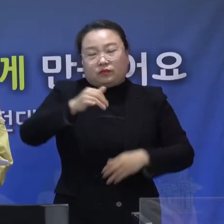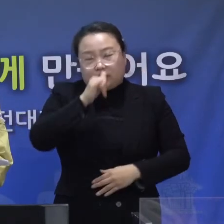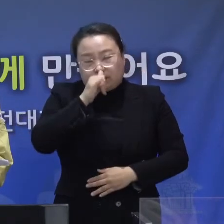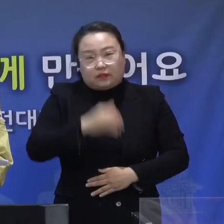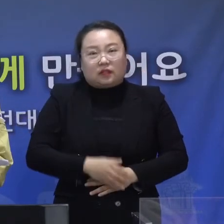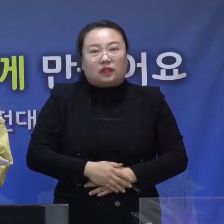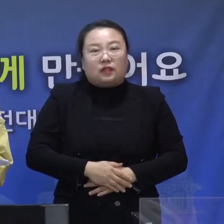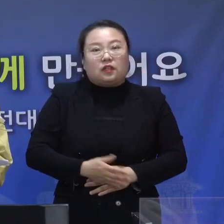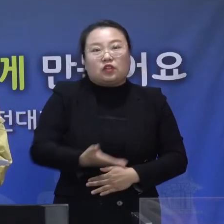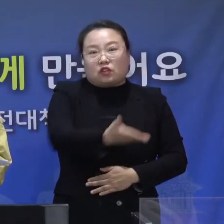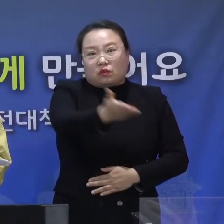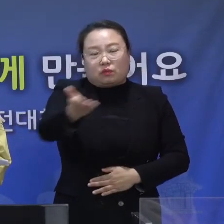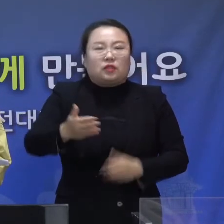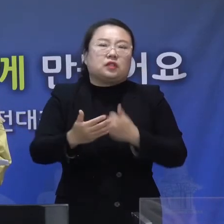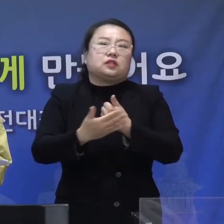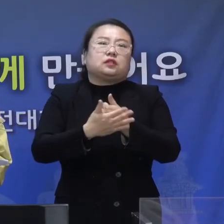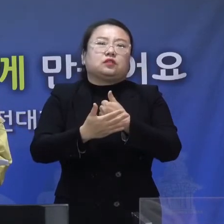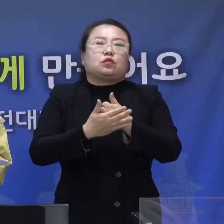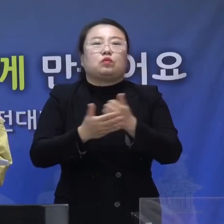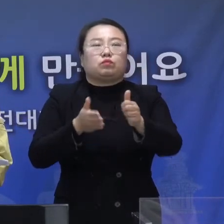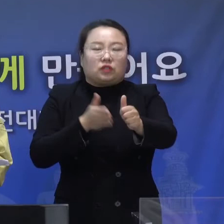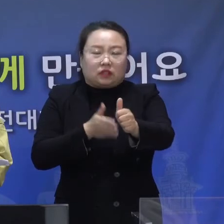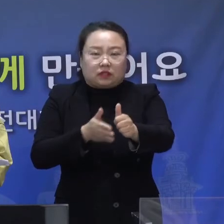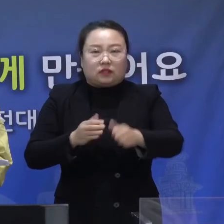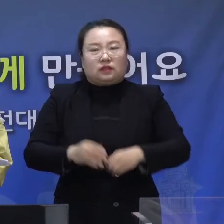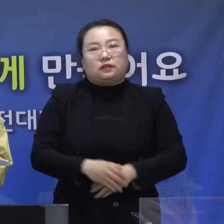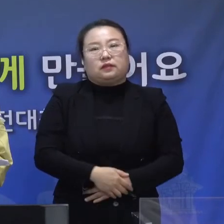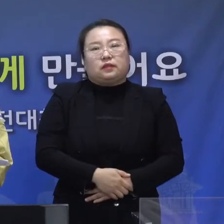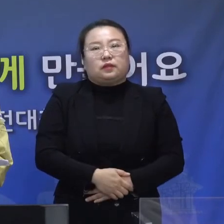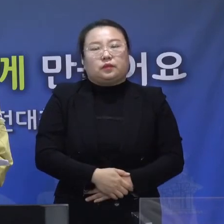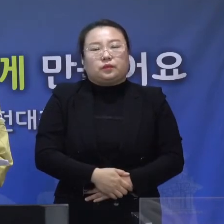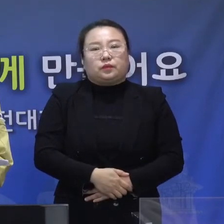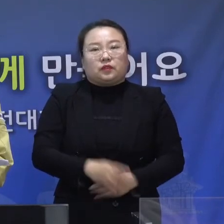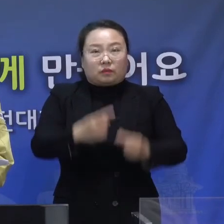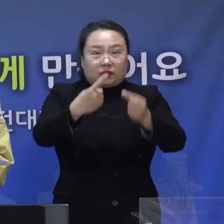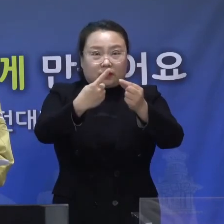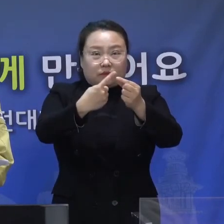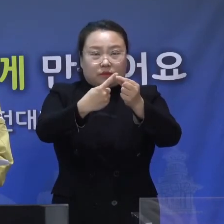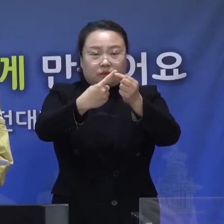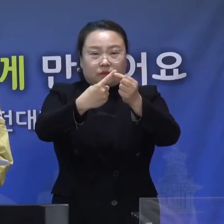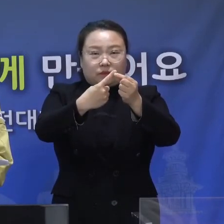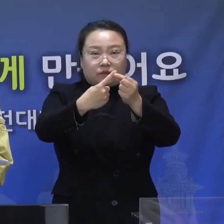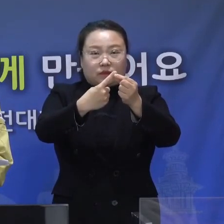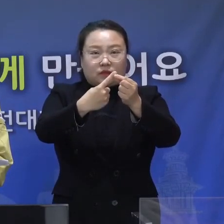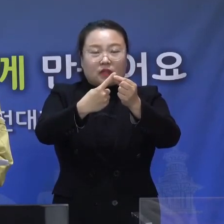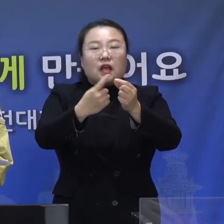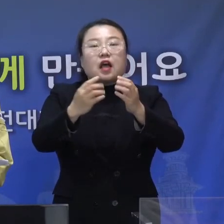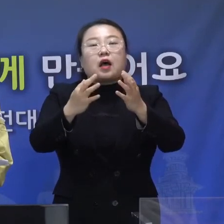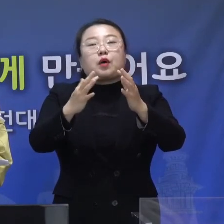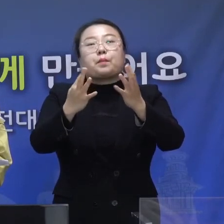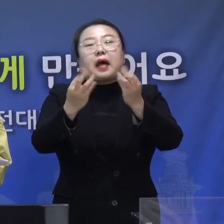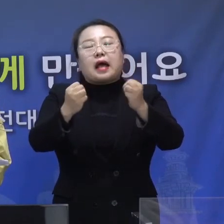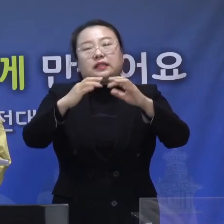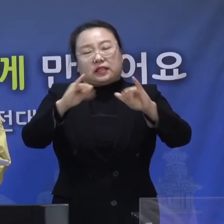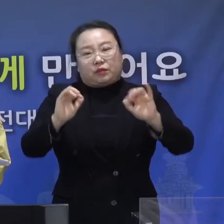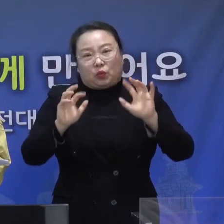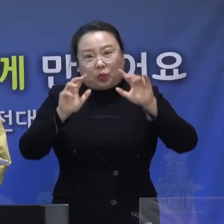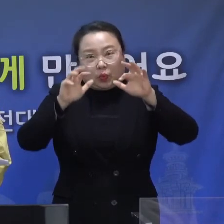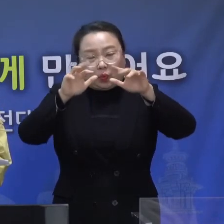시민 여러분의 적극적인 협조를 당부드립니다. 첫째, 다중이용시설과